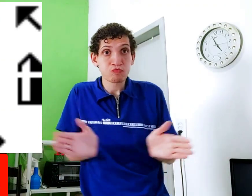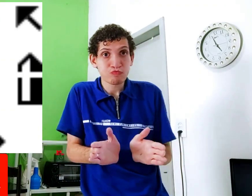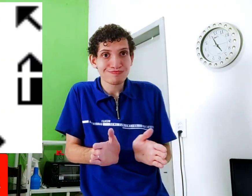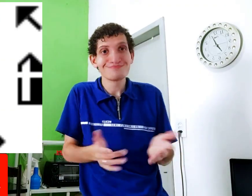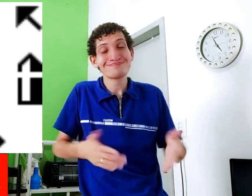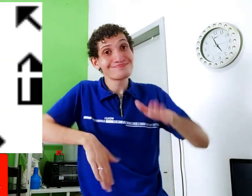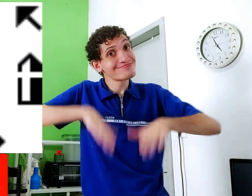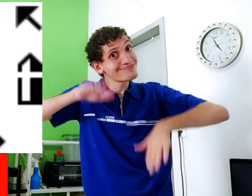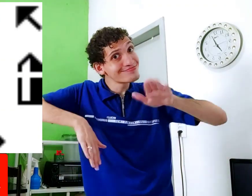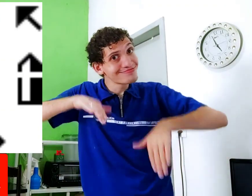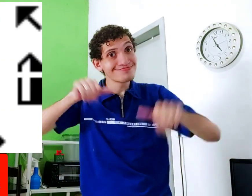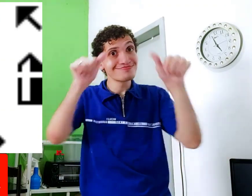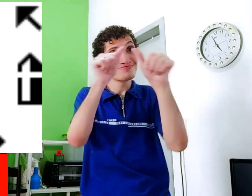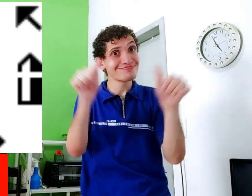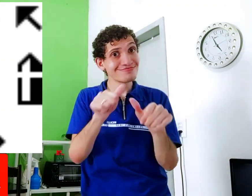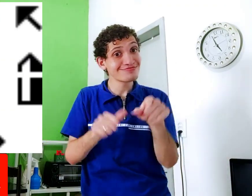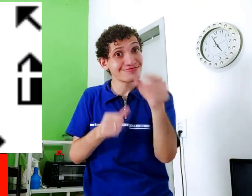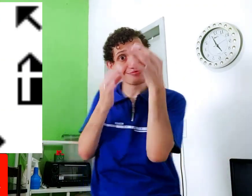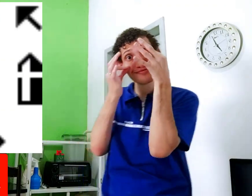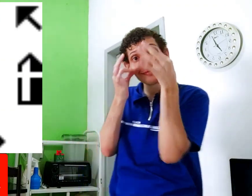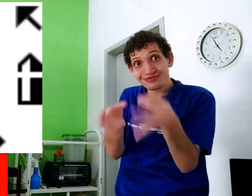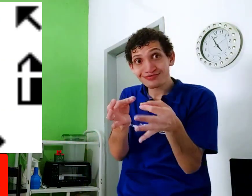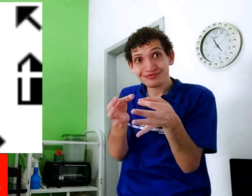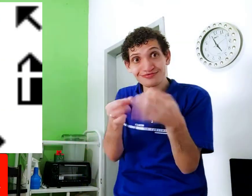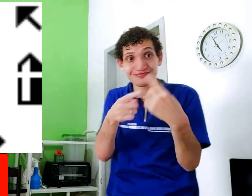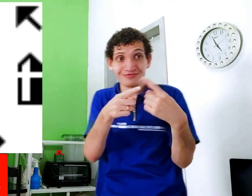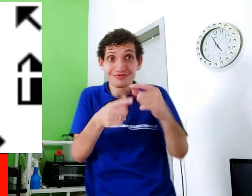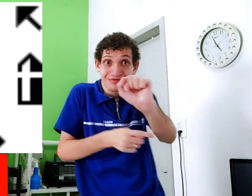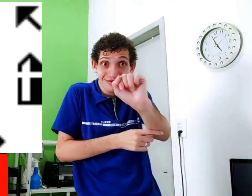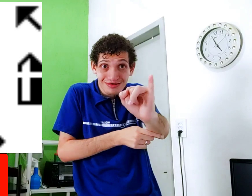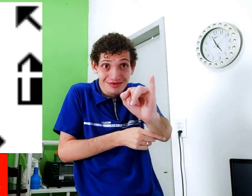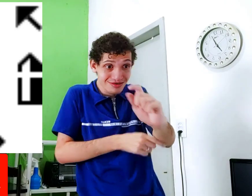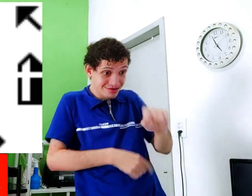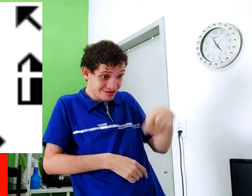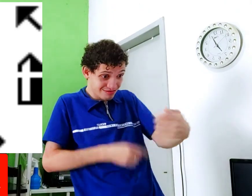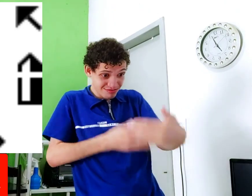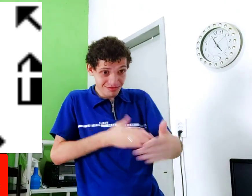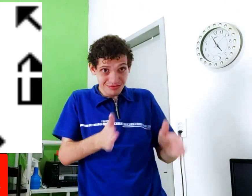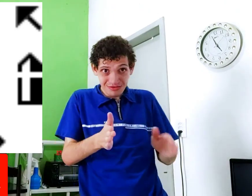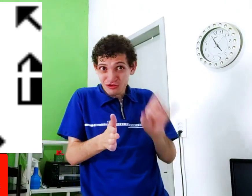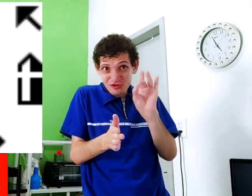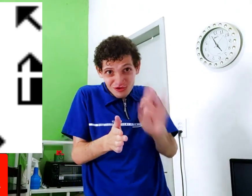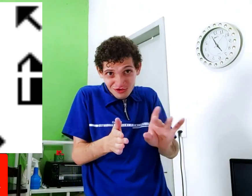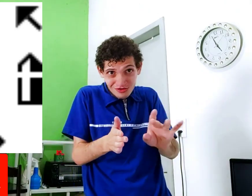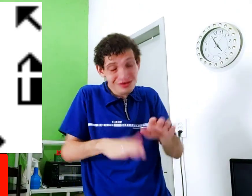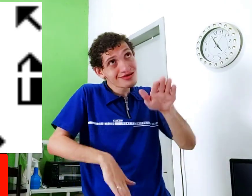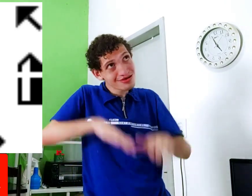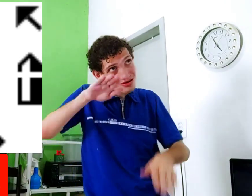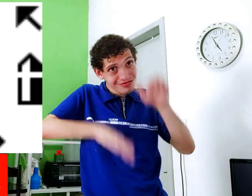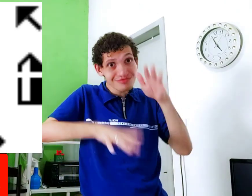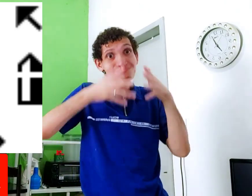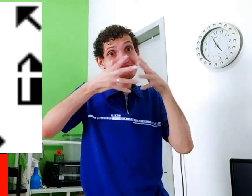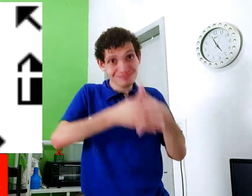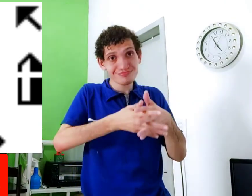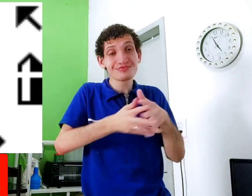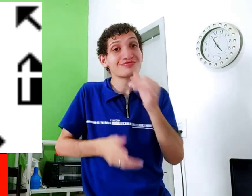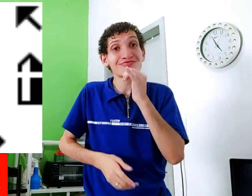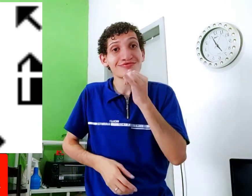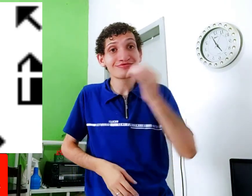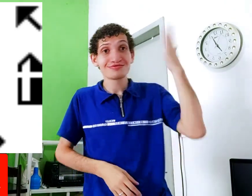formato, uma aicha redonda, depende da forma, você presta atenção, porque se o sinal fizer assim só, às vezes vai